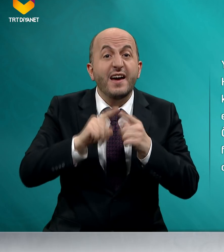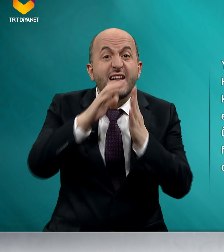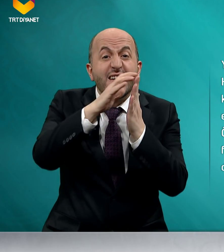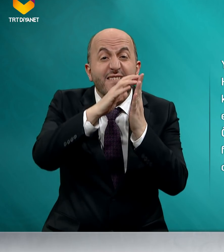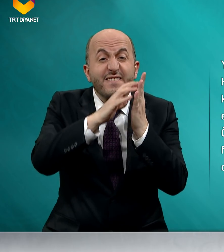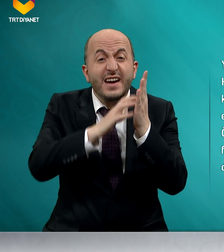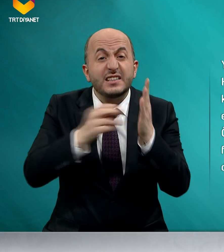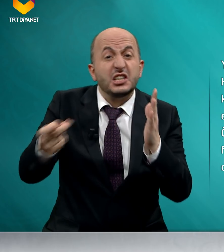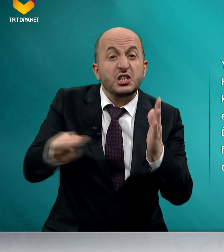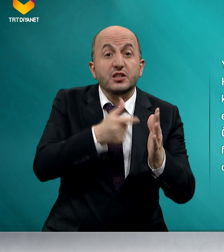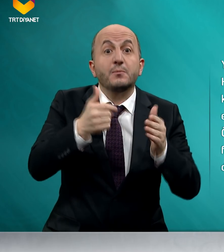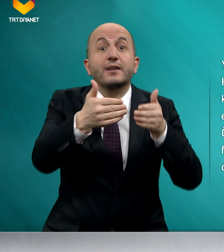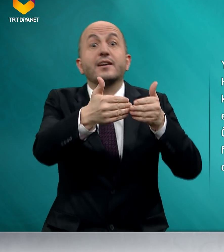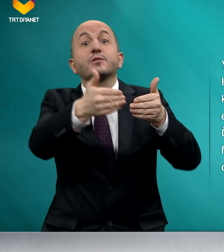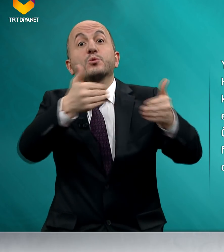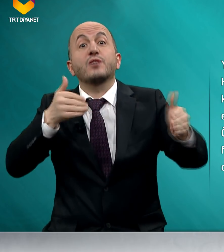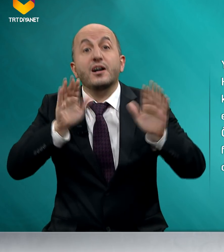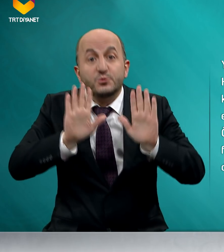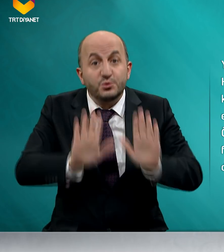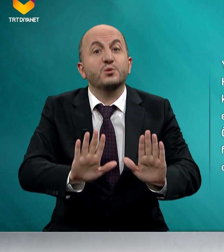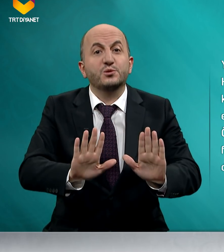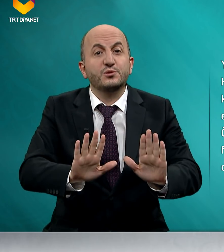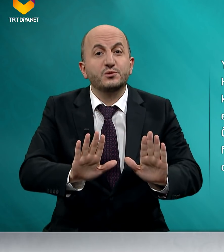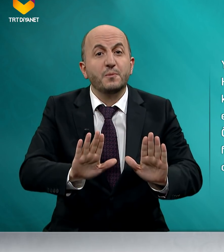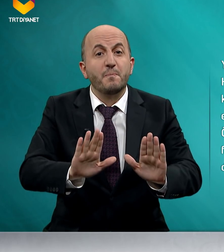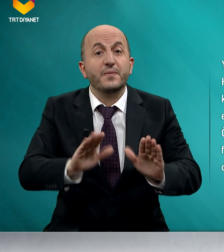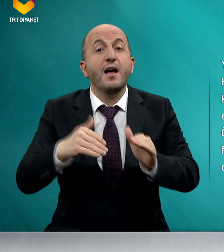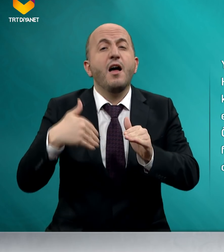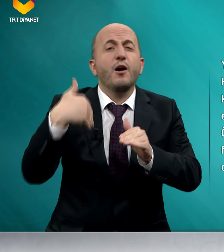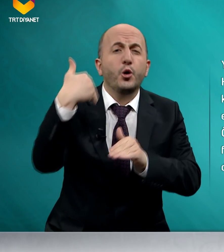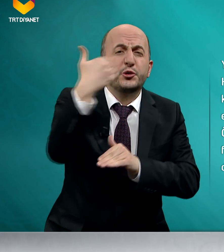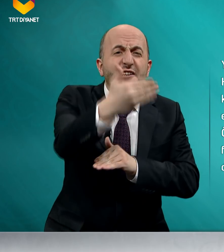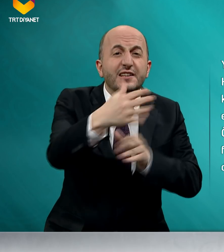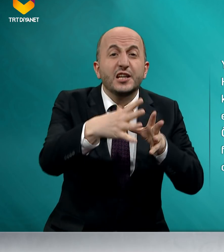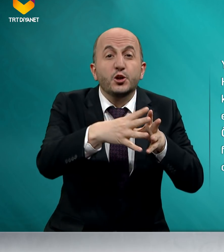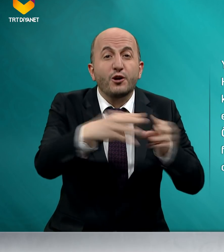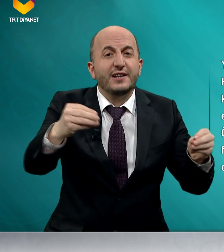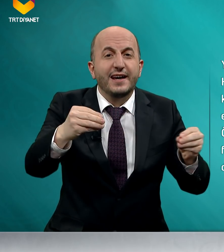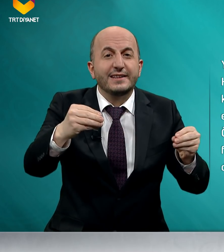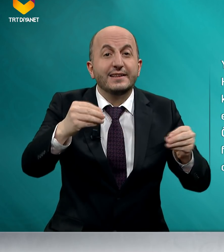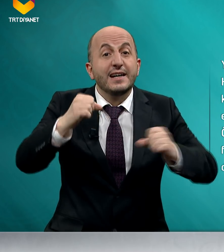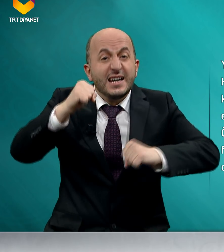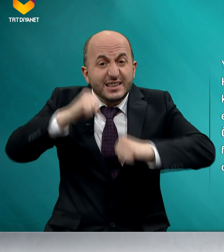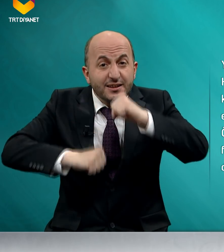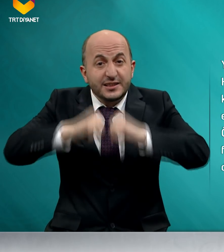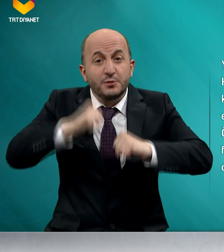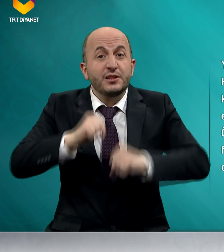vergi kaçırmaktan uzak durur. Ötekini yok eden, rakibini